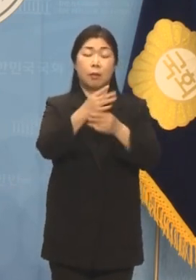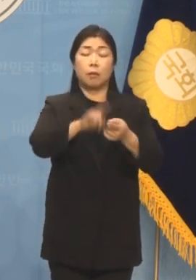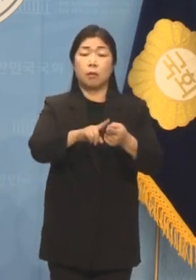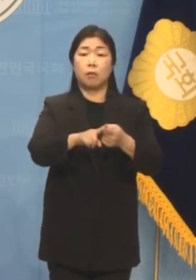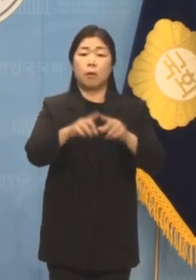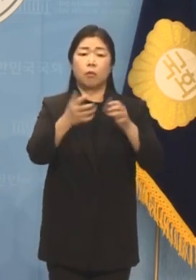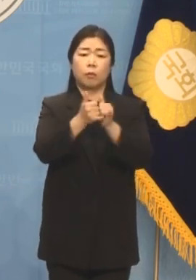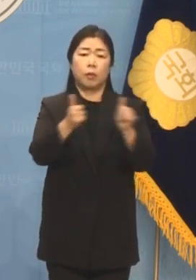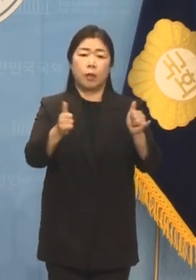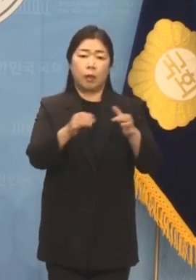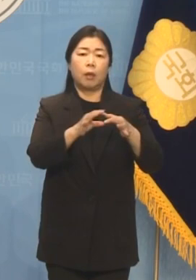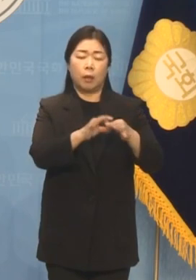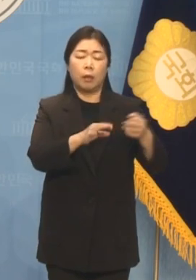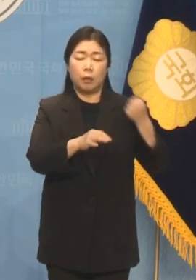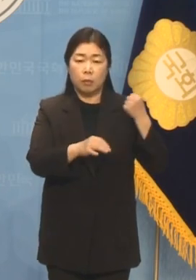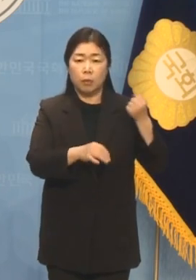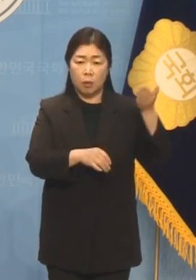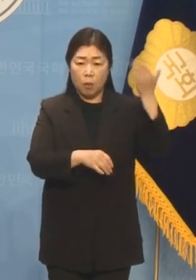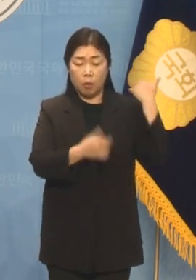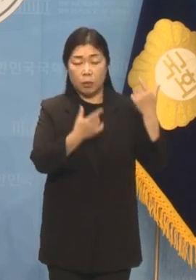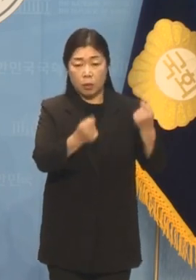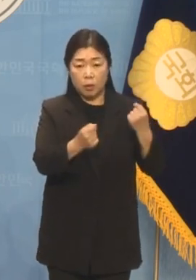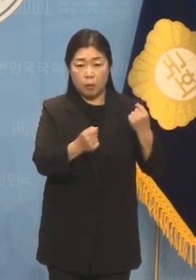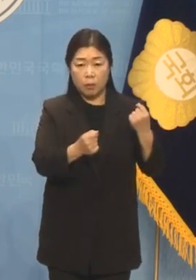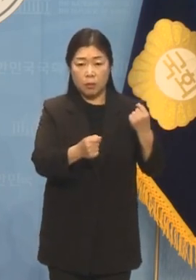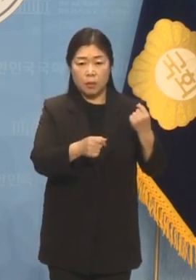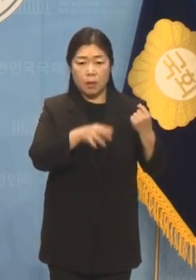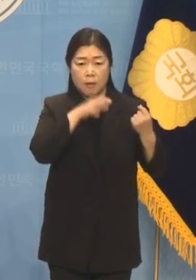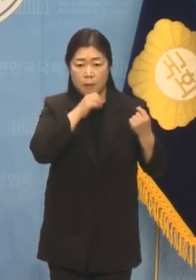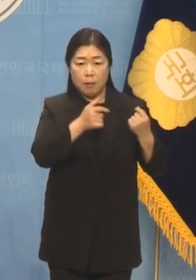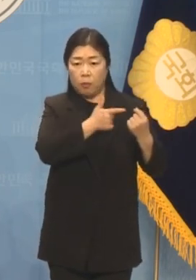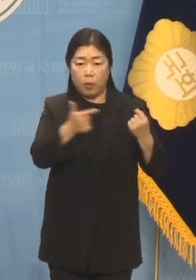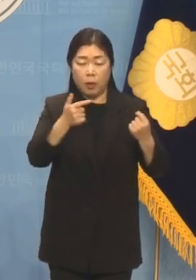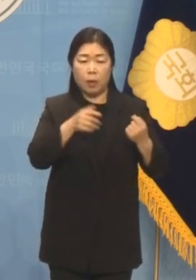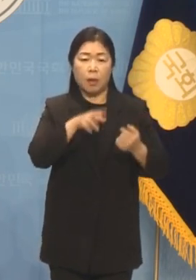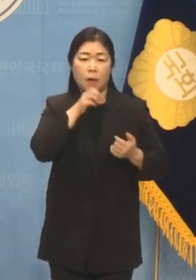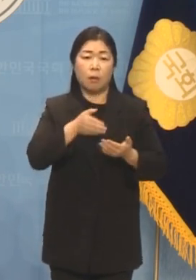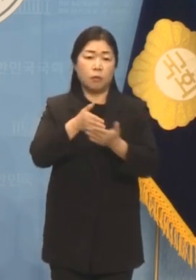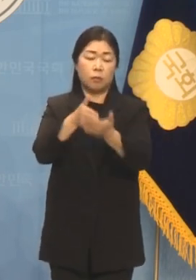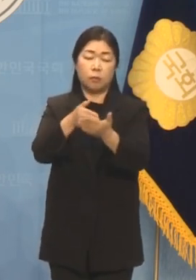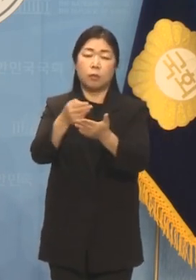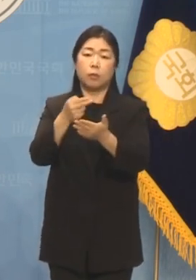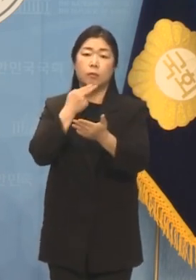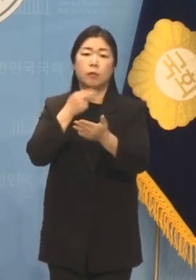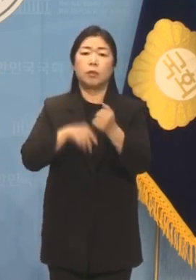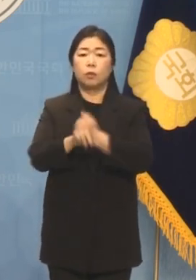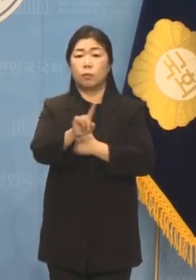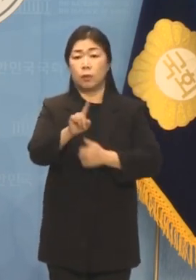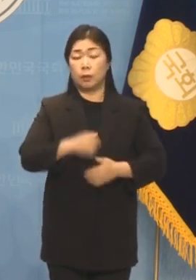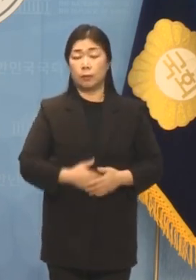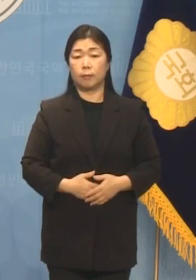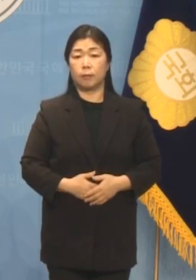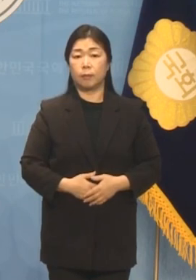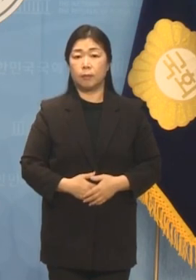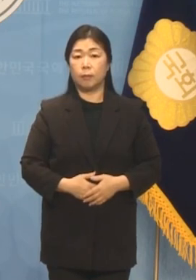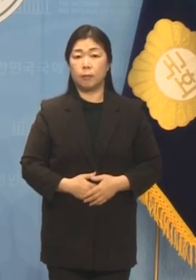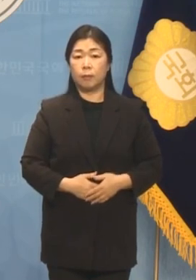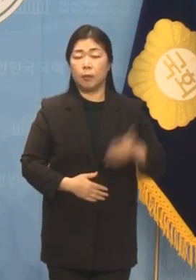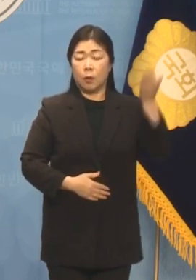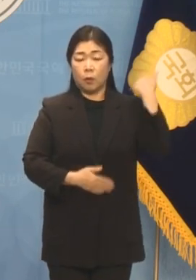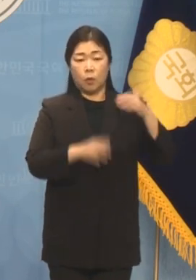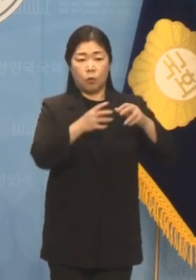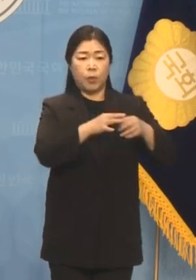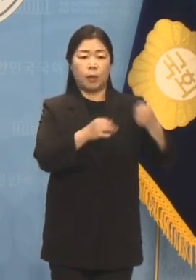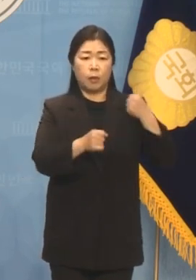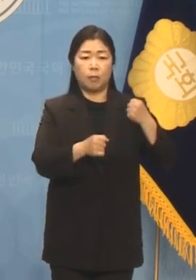국민의힘은 왜 과거처럼 격렬 항의하지 않습니까? 과거 국민의힘이 했던 말